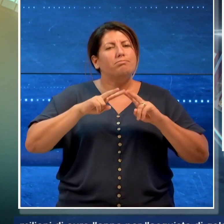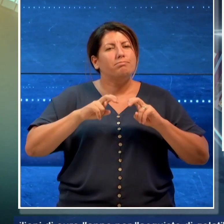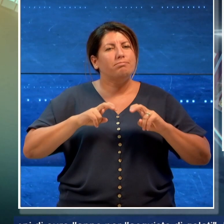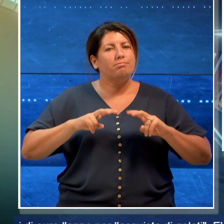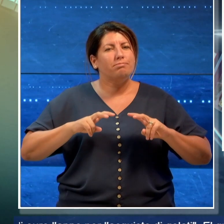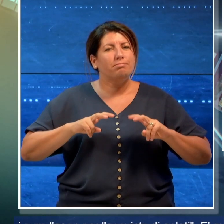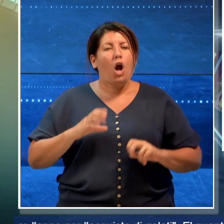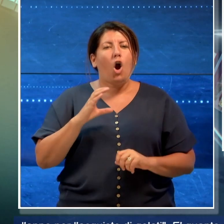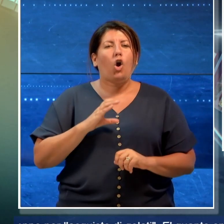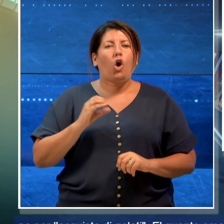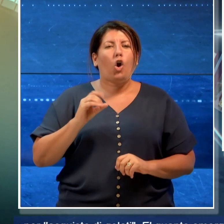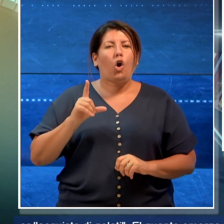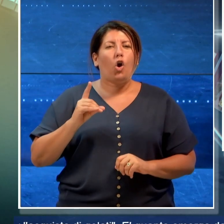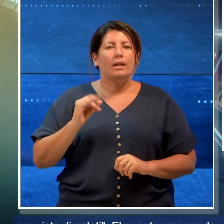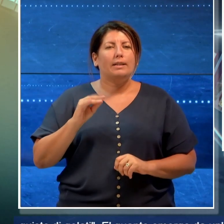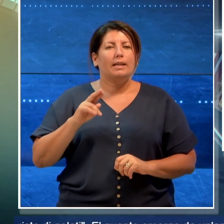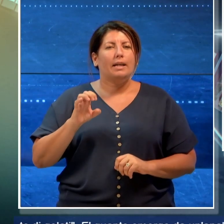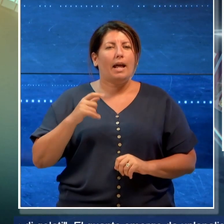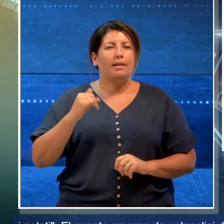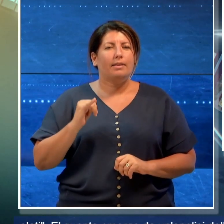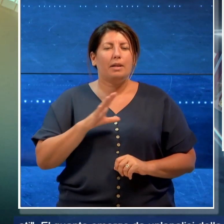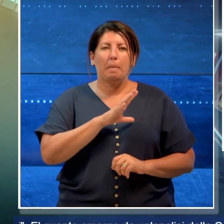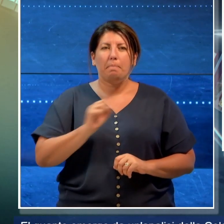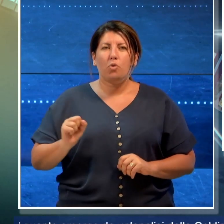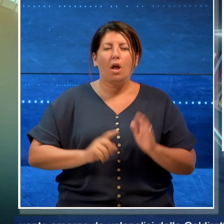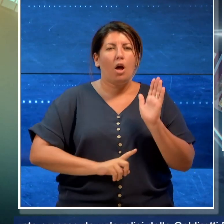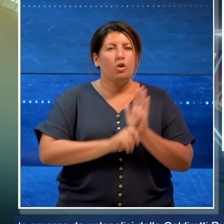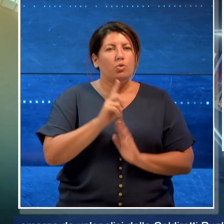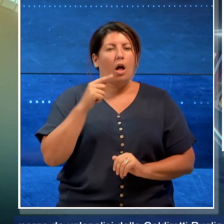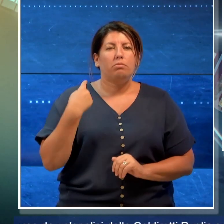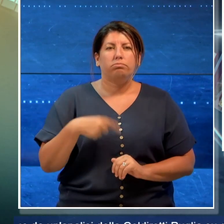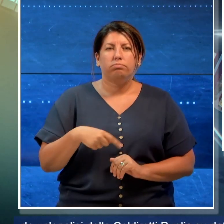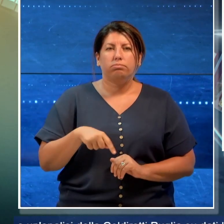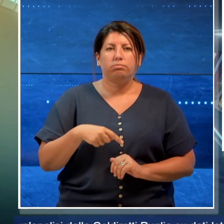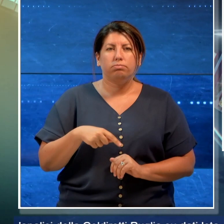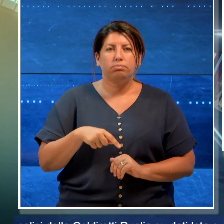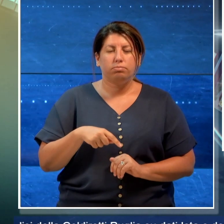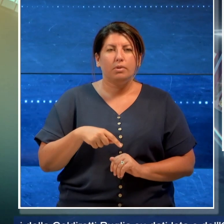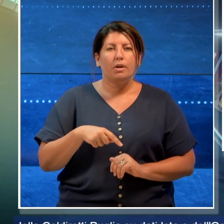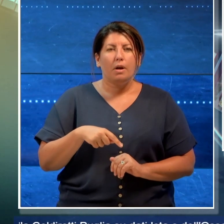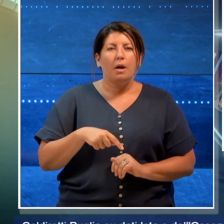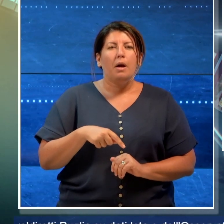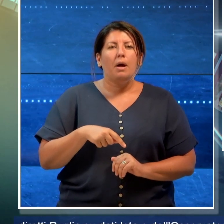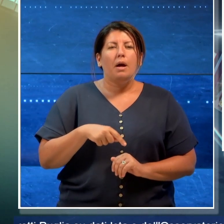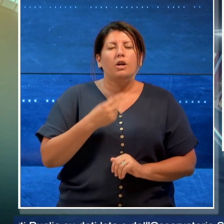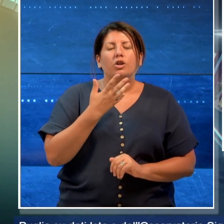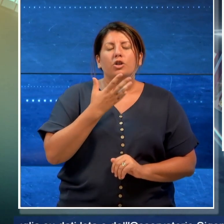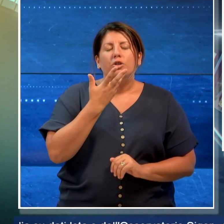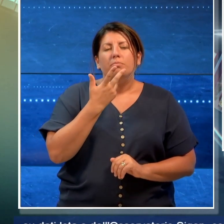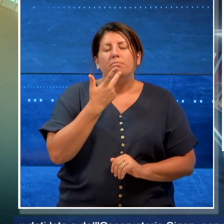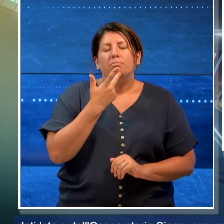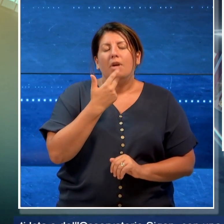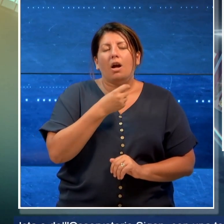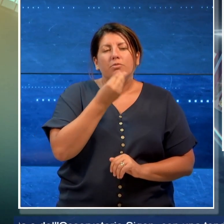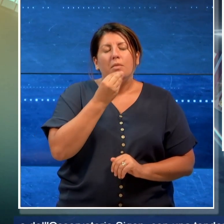Puglia su dati ISTA e dell'osservatorio SIGEP, con una tendenza alla destagionalizzazione del